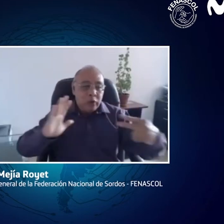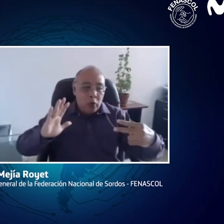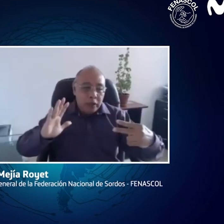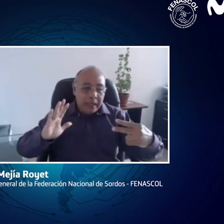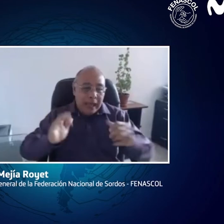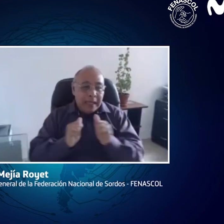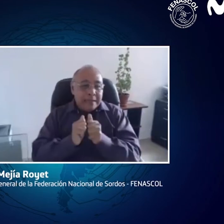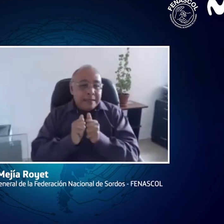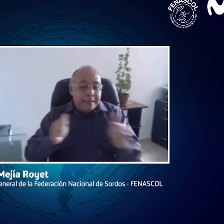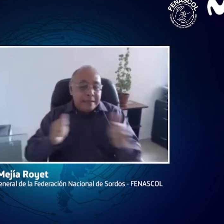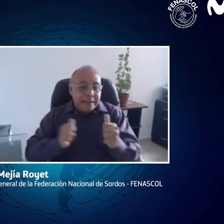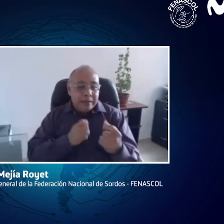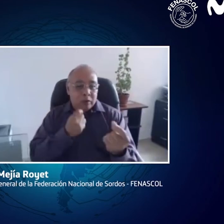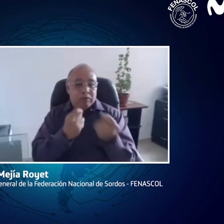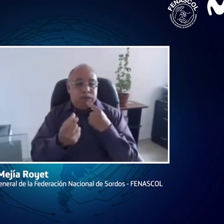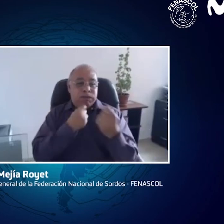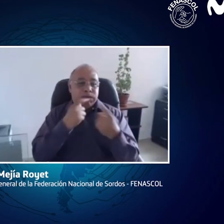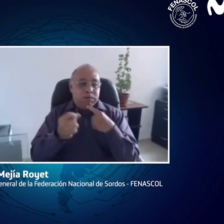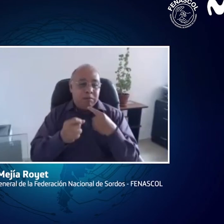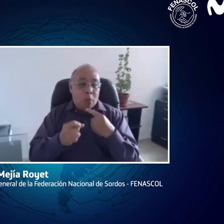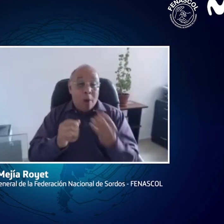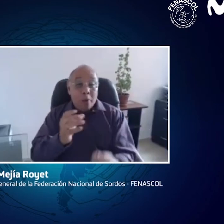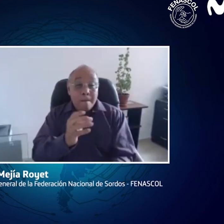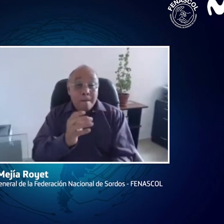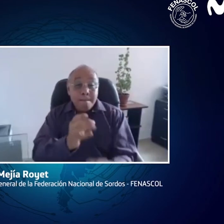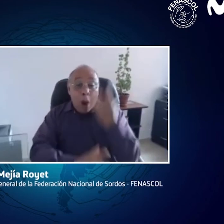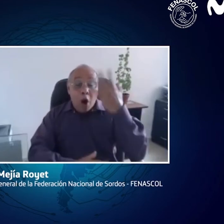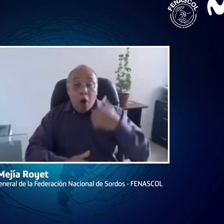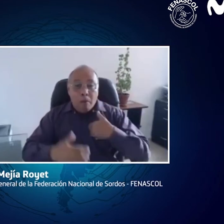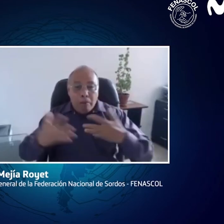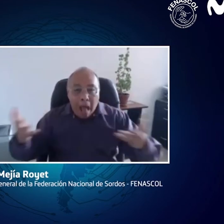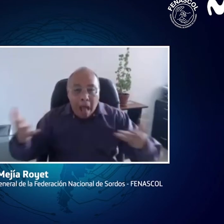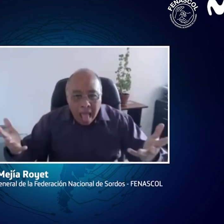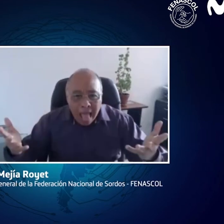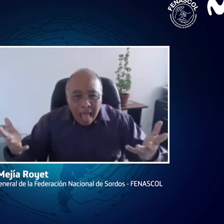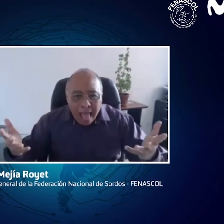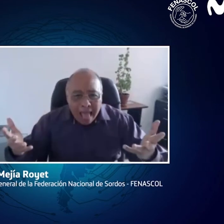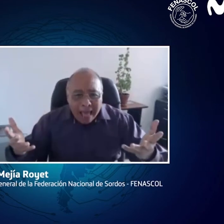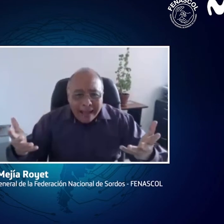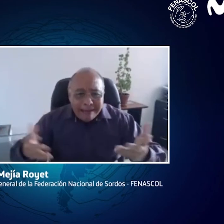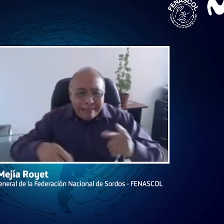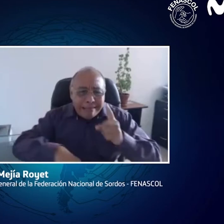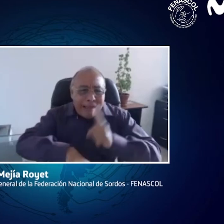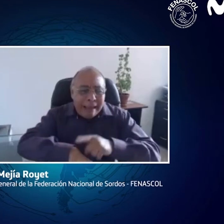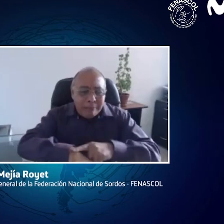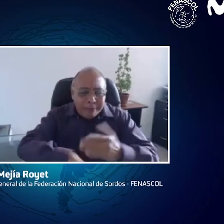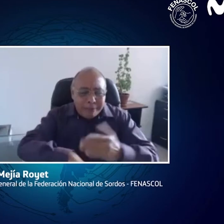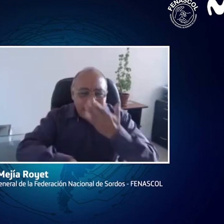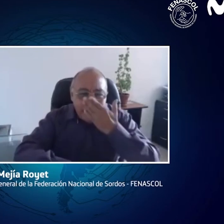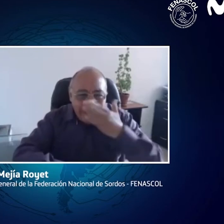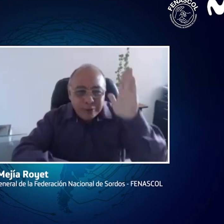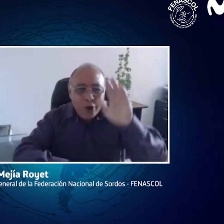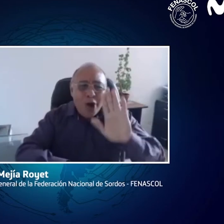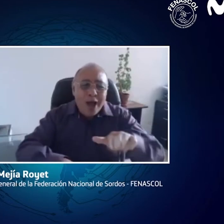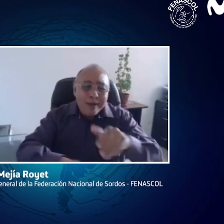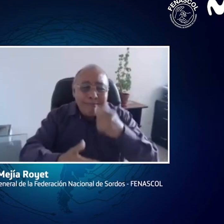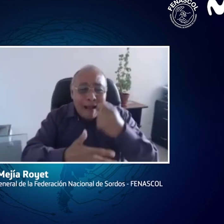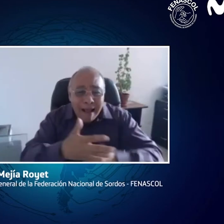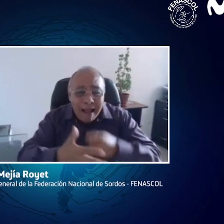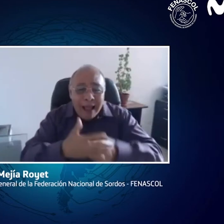discapacidad en las empresas, en las entidades del gobierno y demás. Usen esta tecnología porque sin esto es más